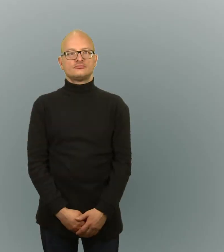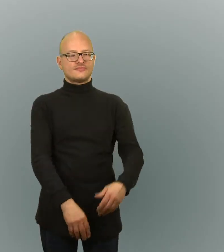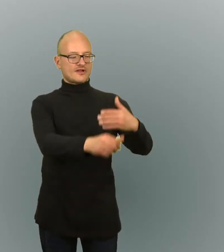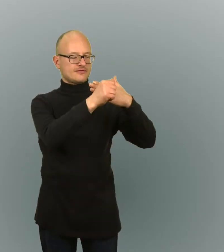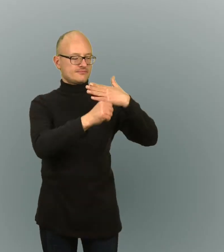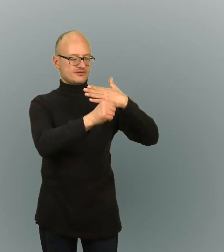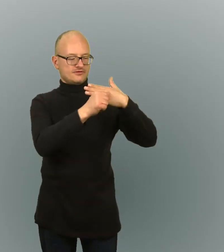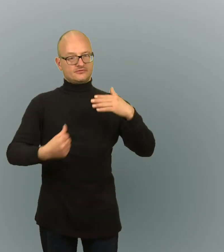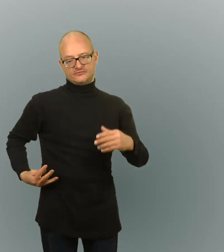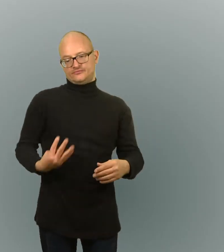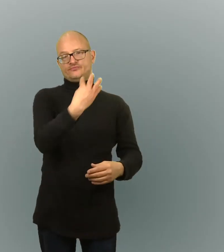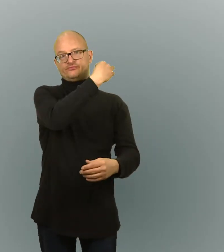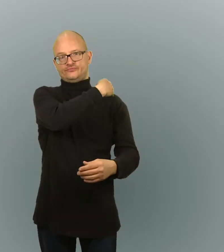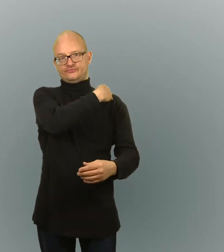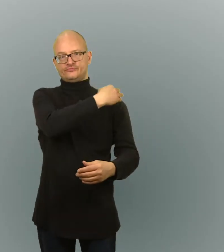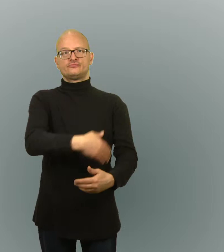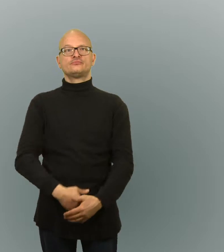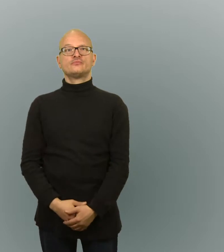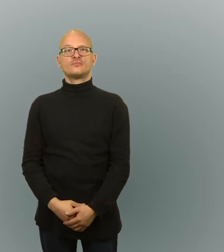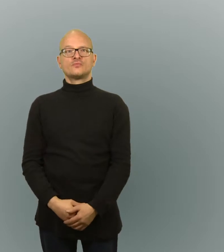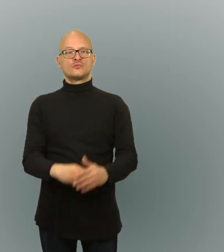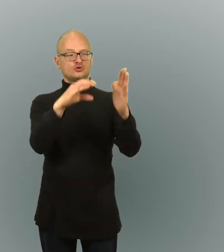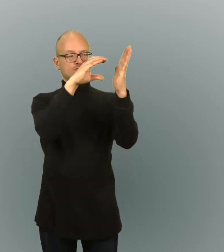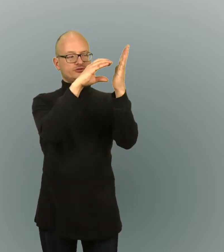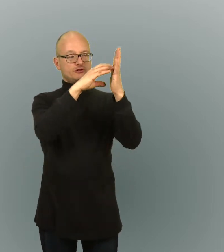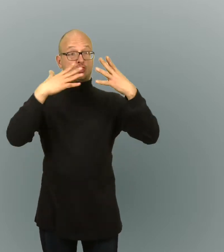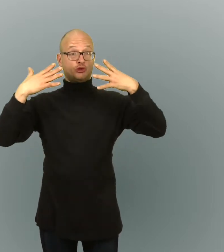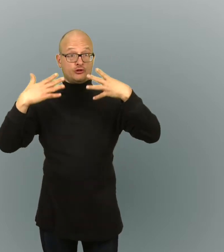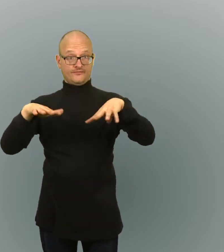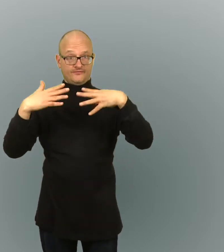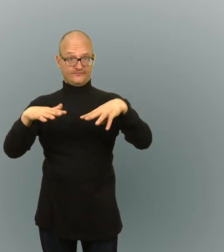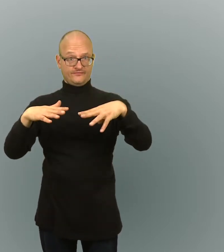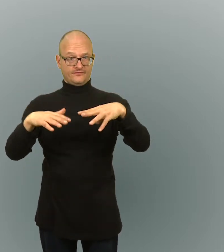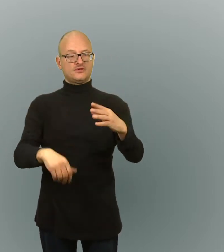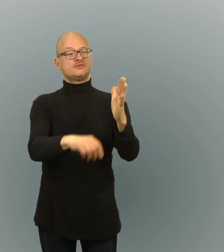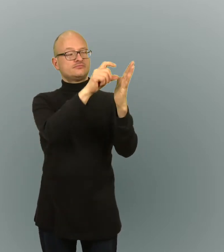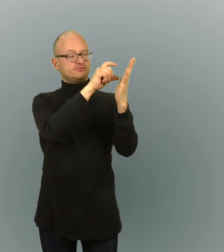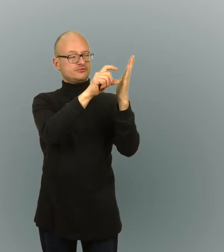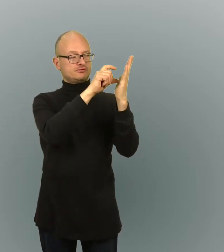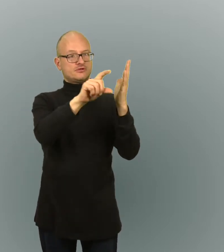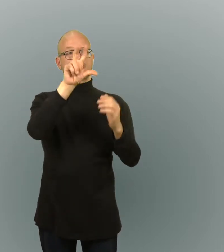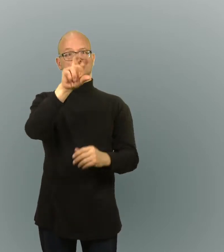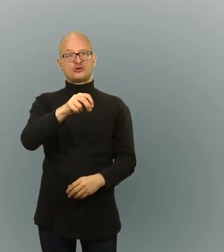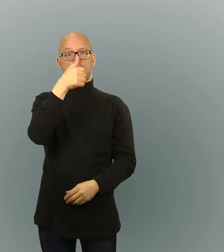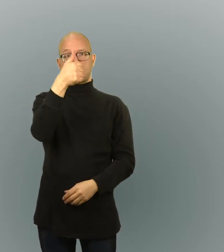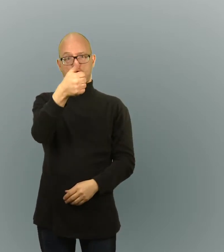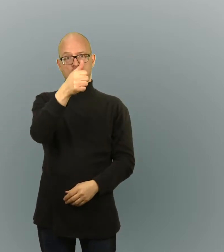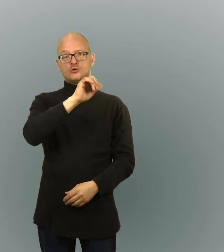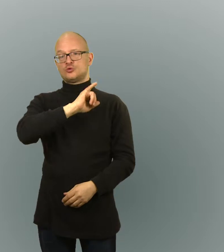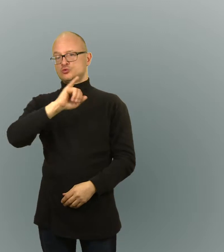Évangile de Jean, chapitre 19, versets 31 à